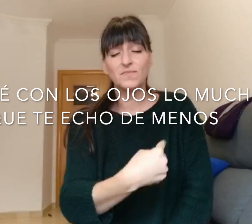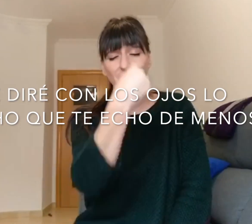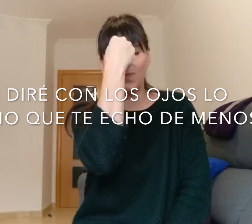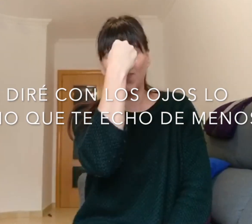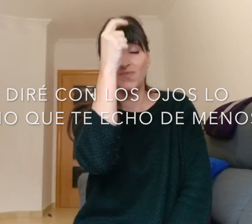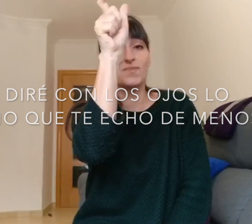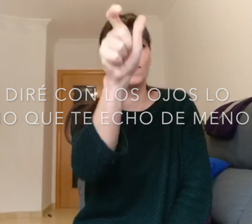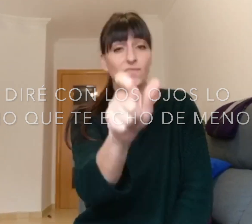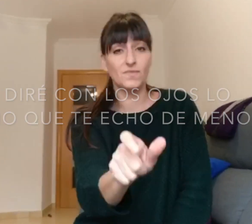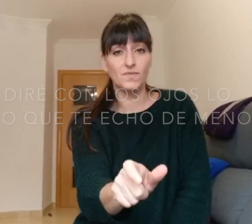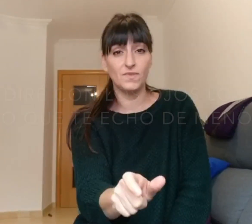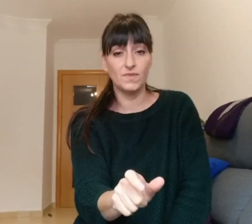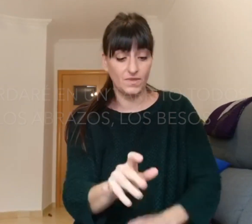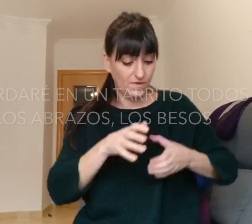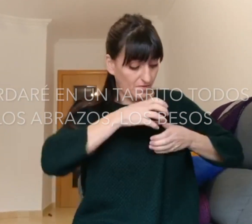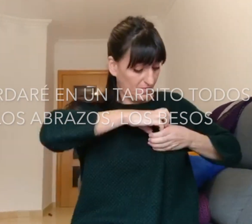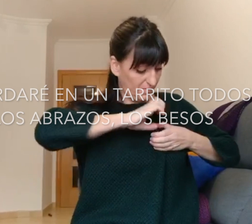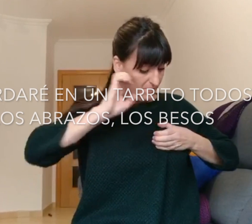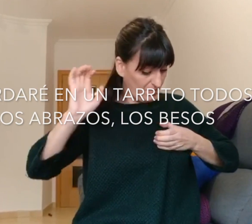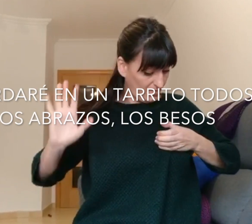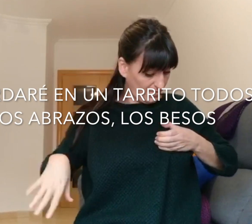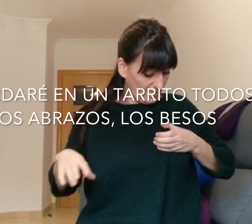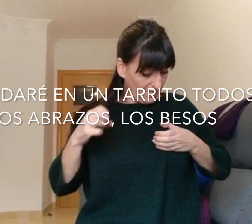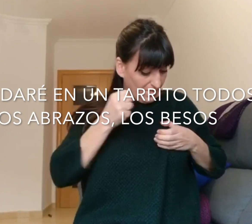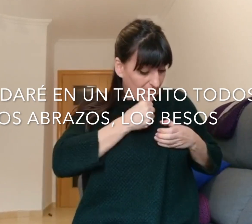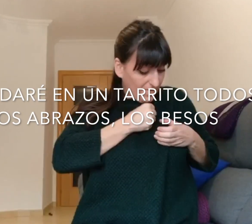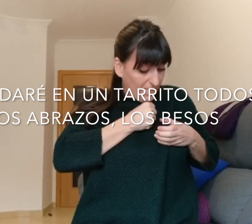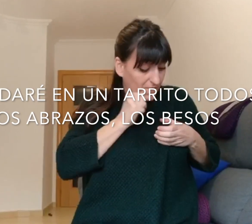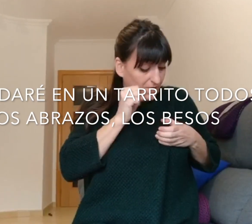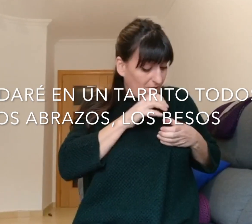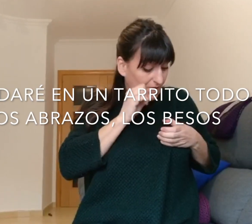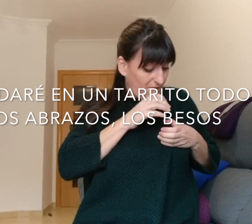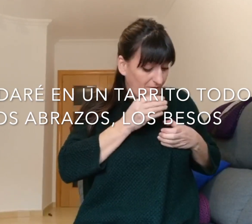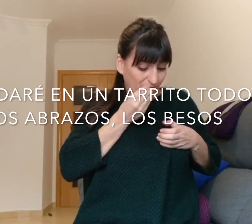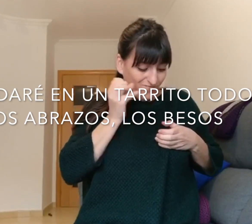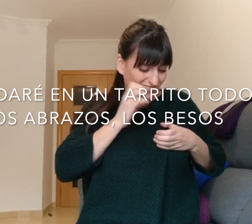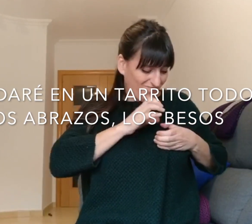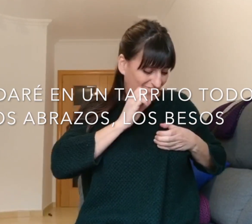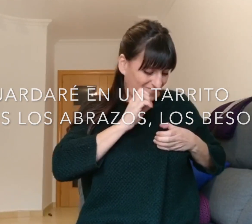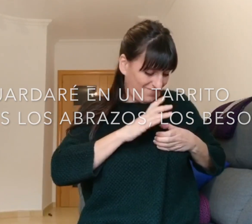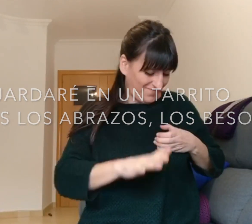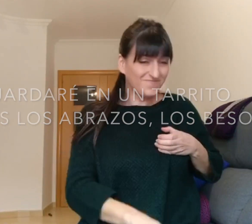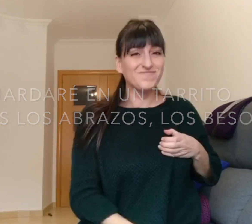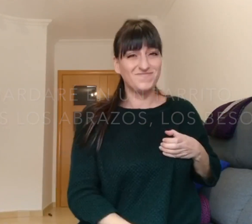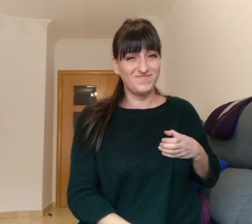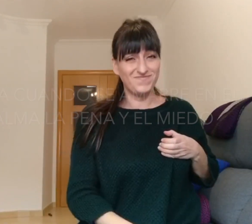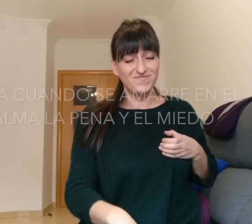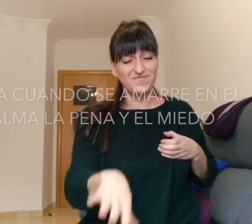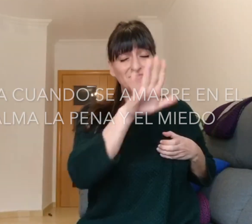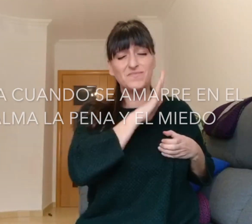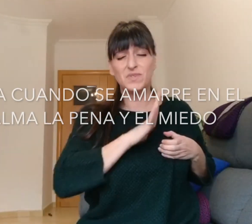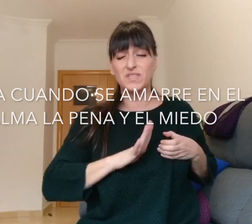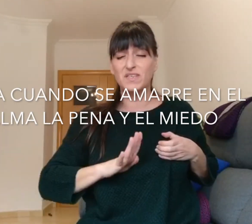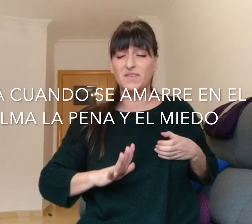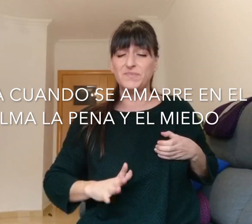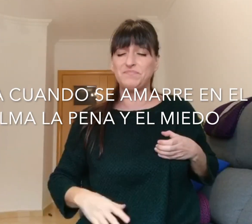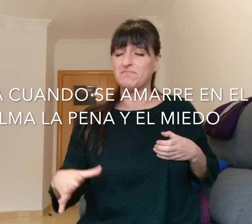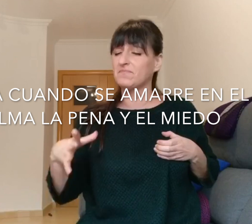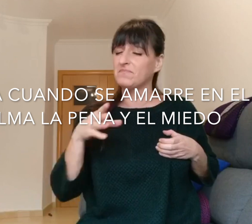menos Guardaré en un tarrito todos los abrazos, los besos Para cuando se amarre en